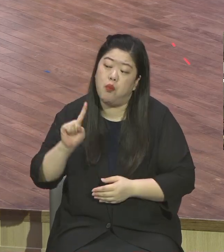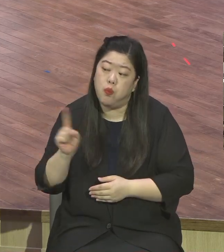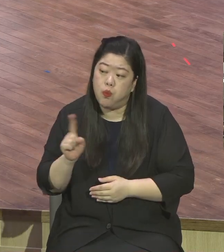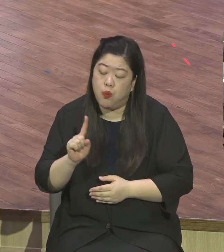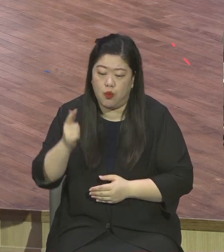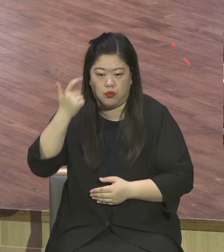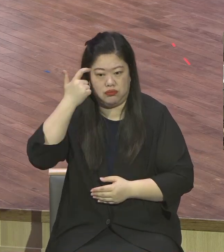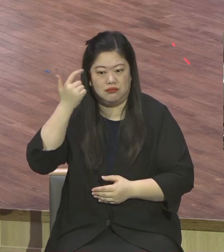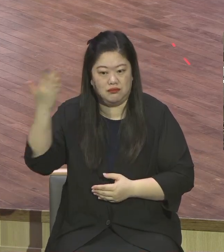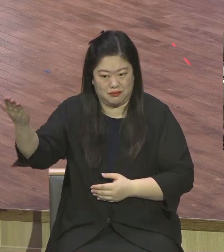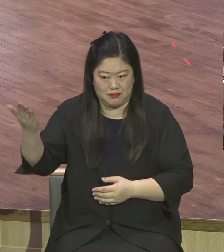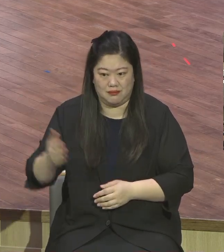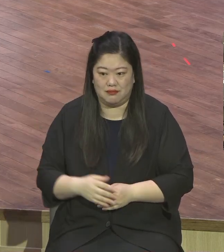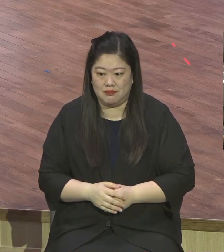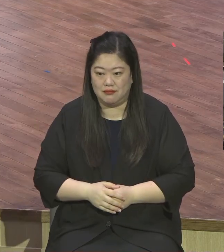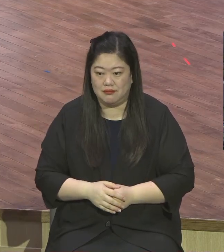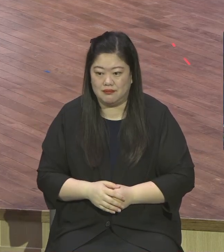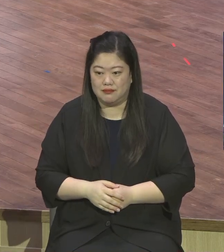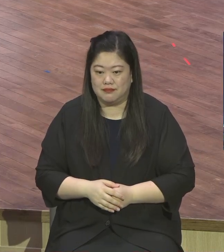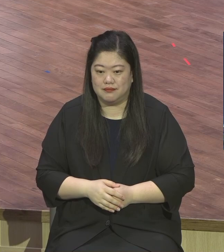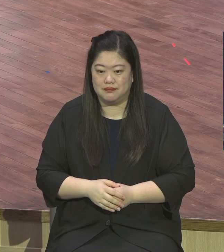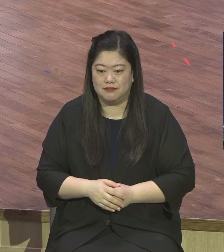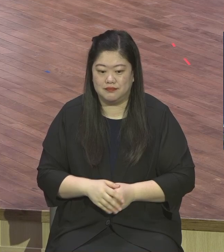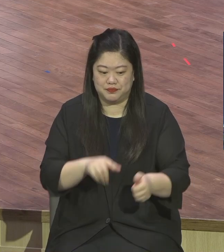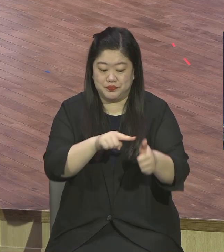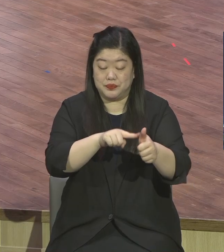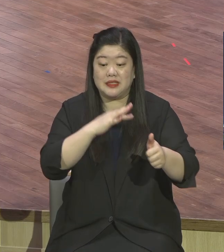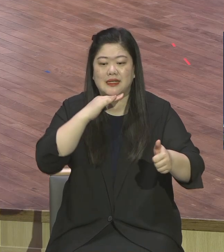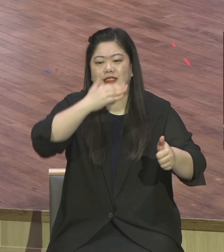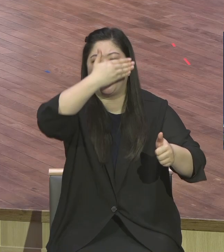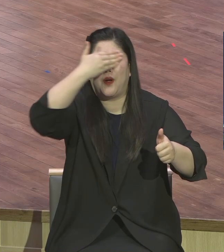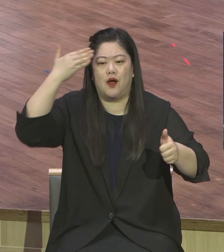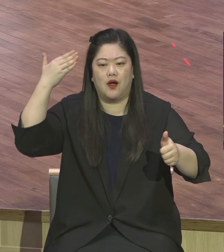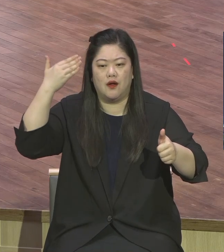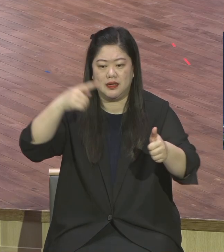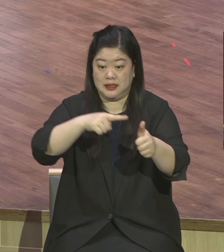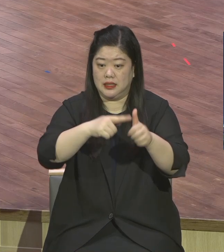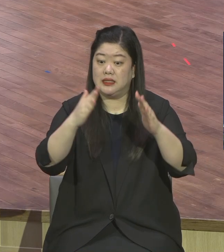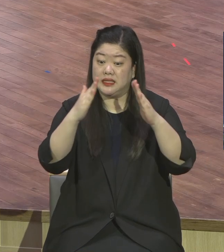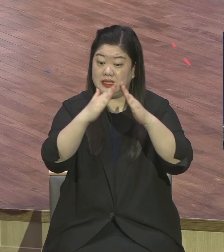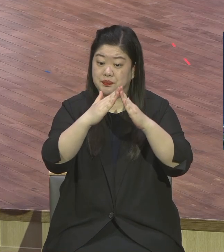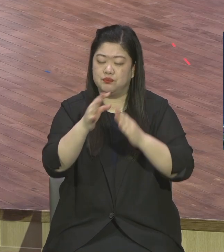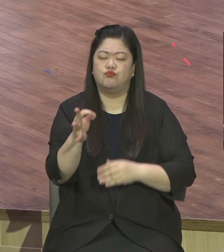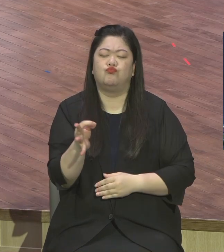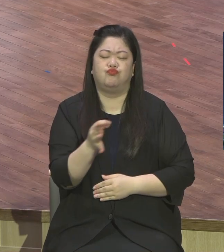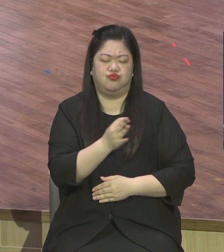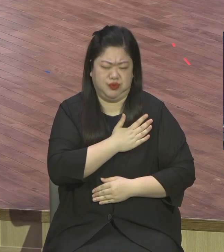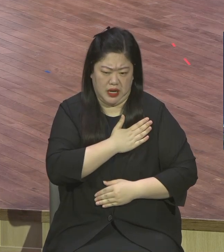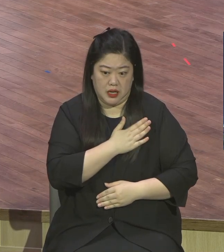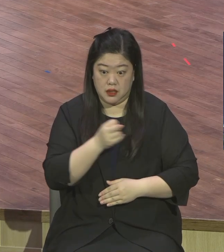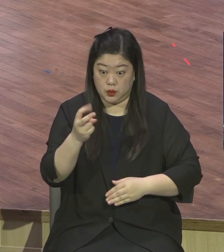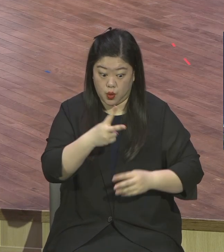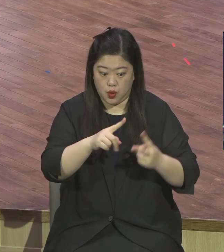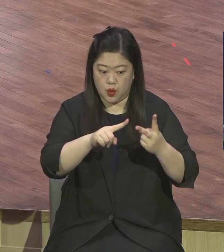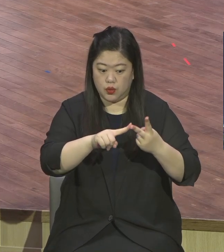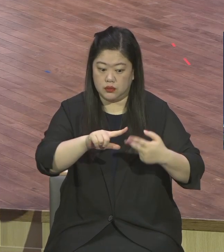보문에 나온 이 사람은 청년입니다. 부하, 명예, 권력 다 가지고 있는 사람입니다.